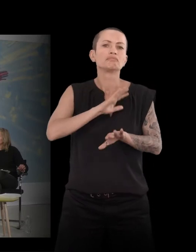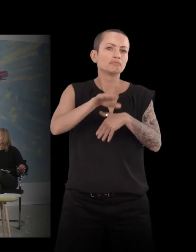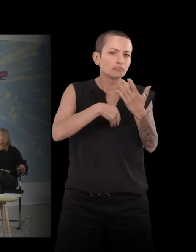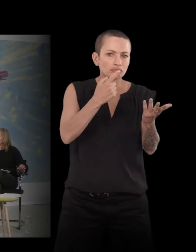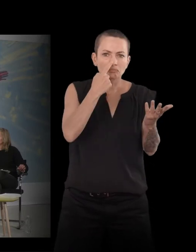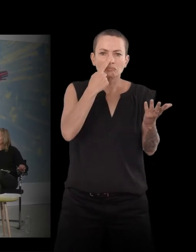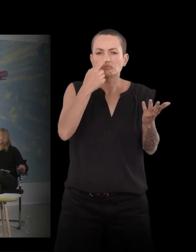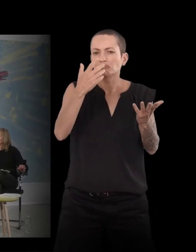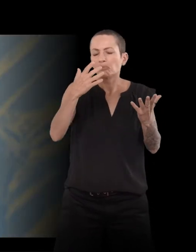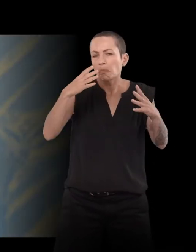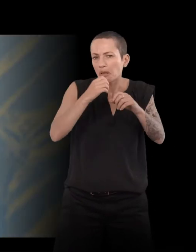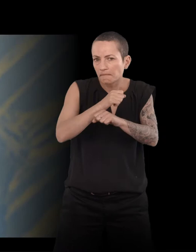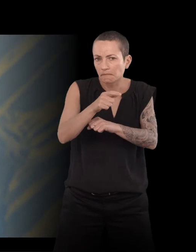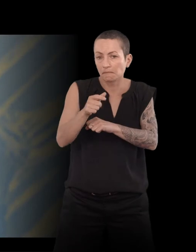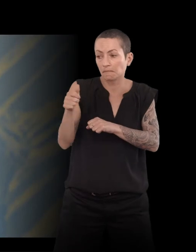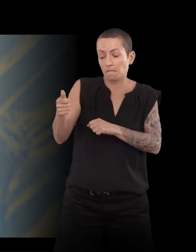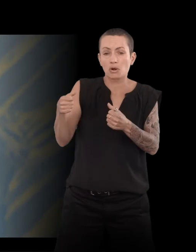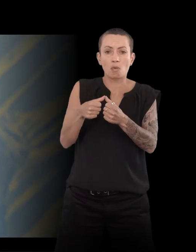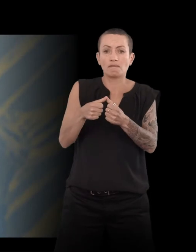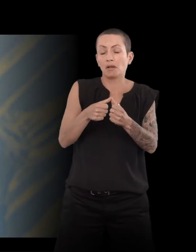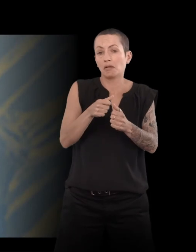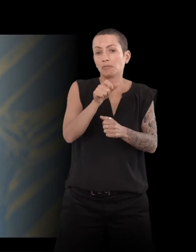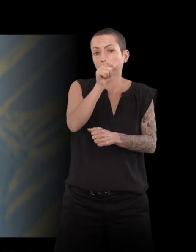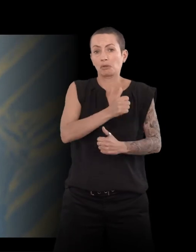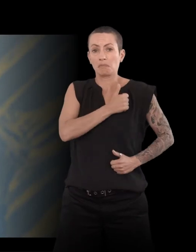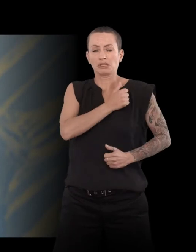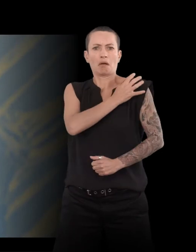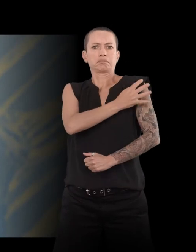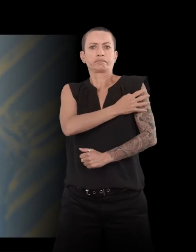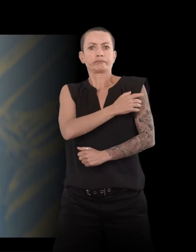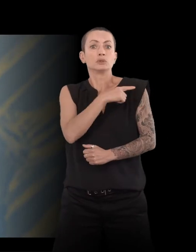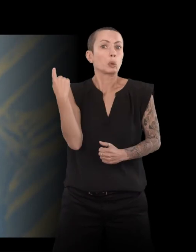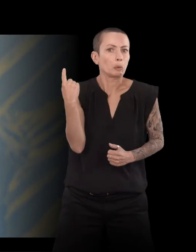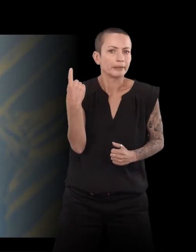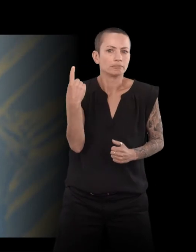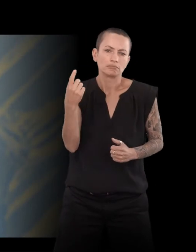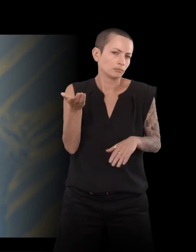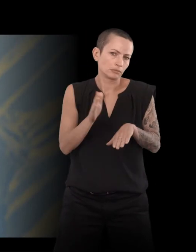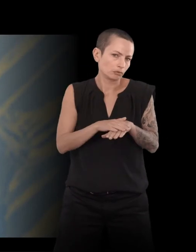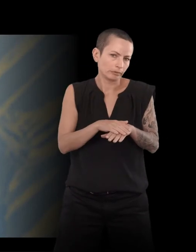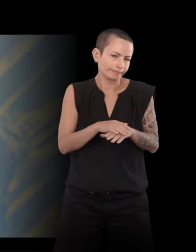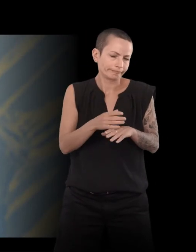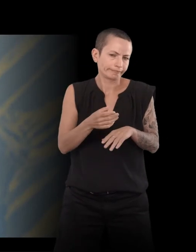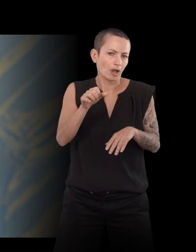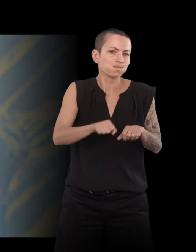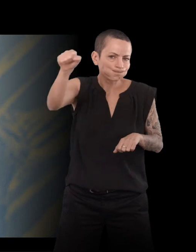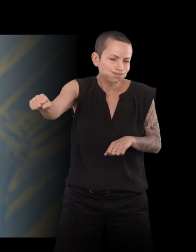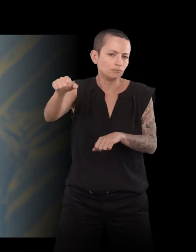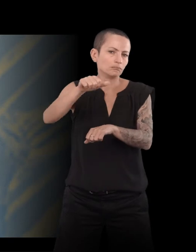tué un officier. Alors, donc, le bagne direct, il a passé sa vie au bagne. Et je lui avais